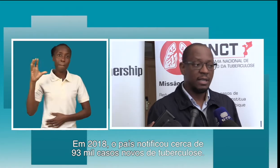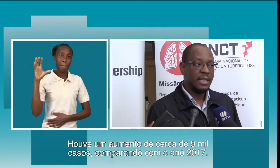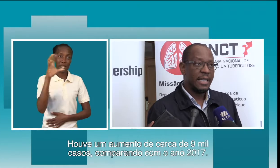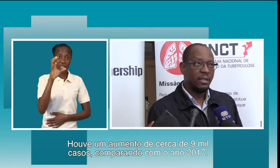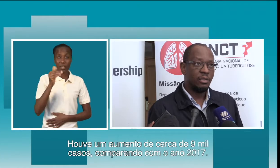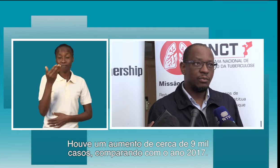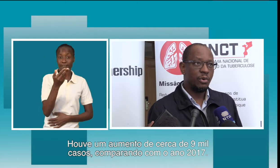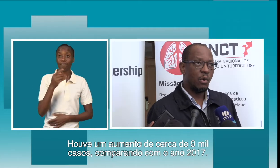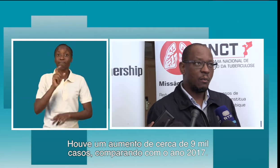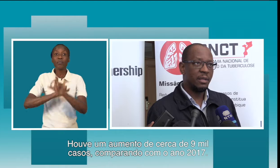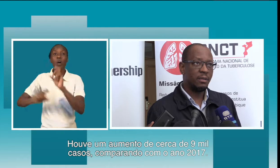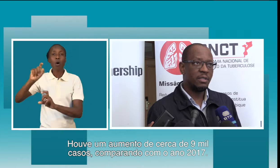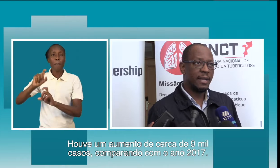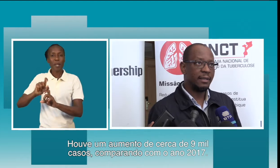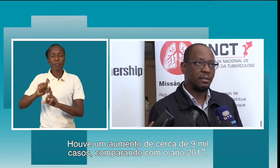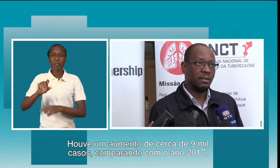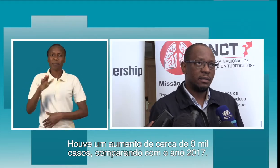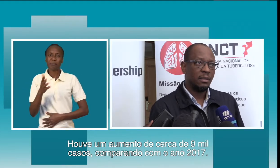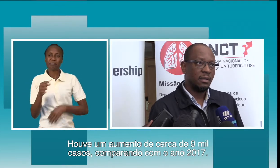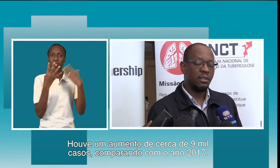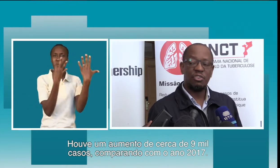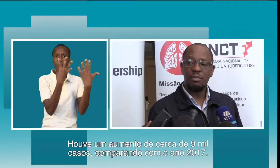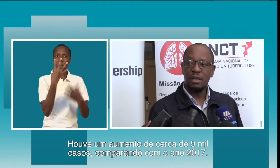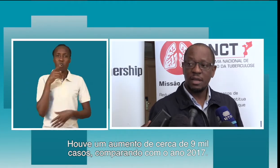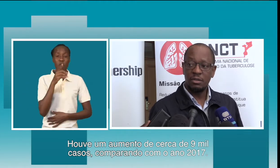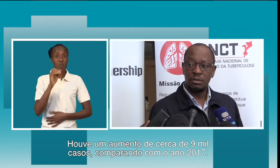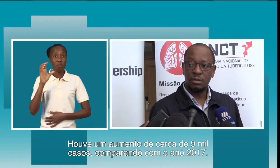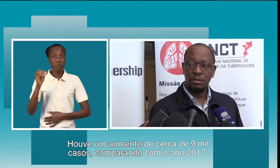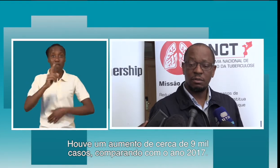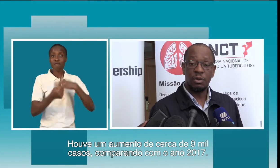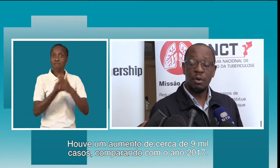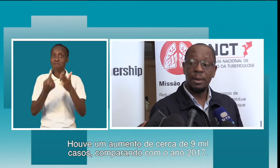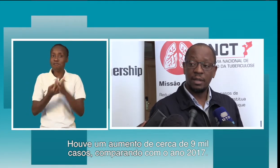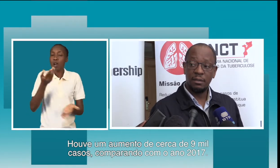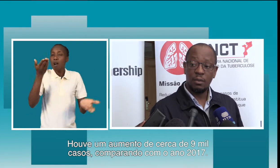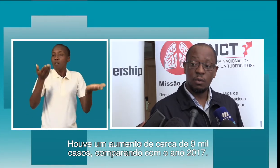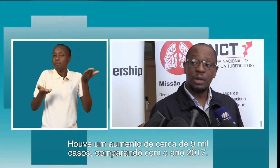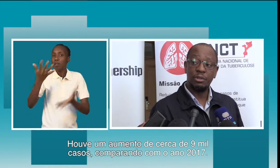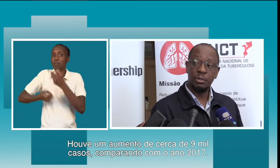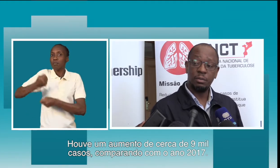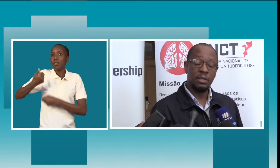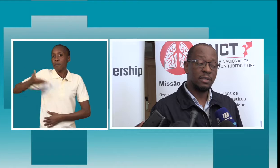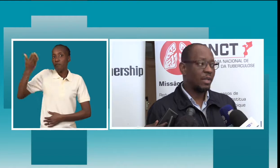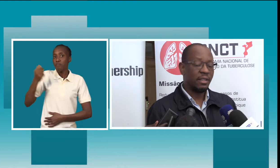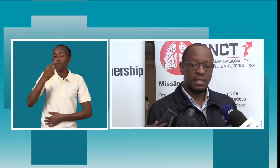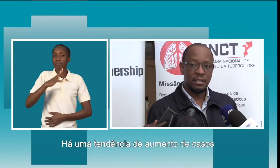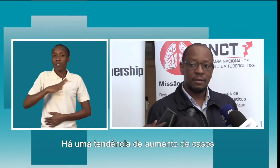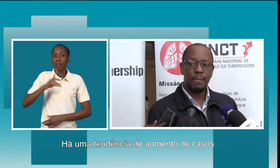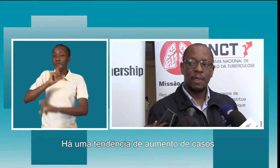Isto foi um aumento de cerca de 9 mil casos comparado com o ano anterior. Portanto, há uma tendência de